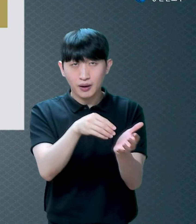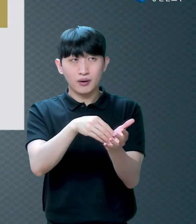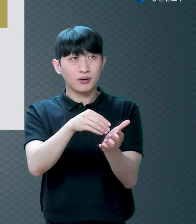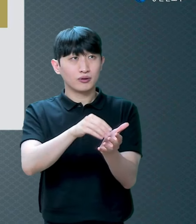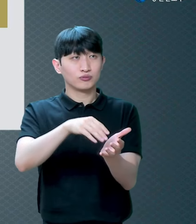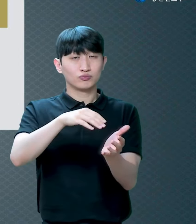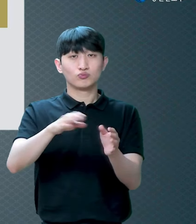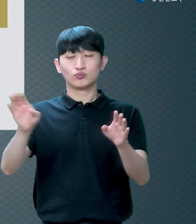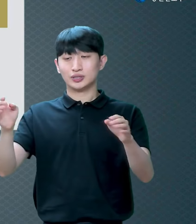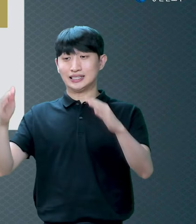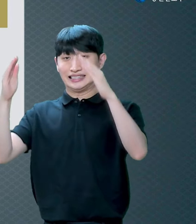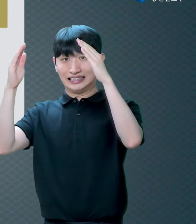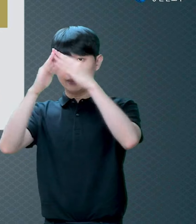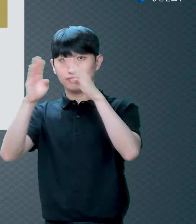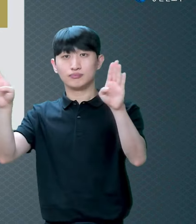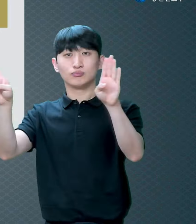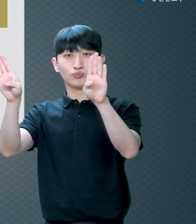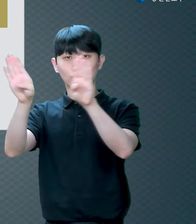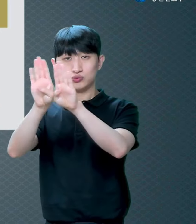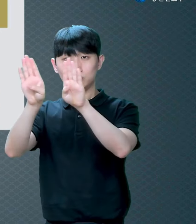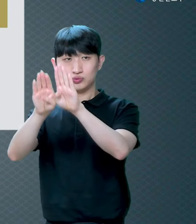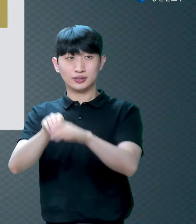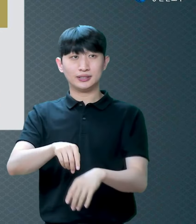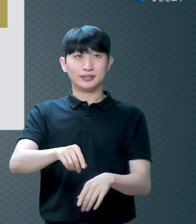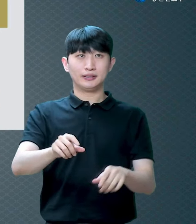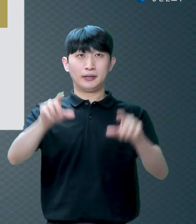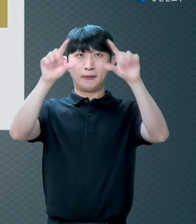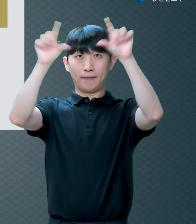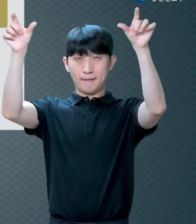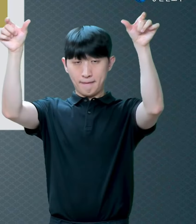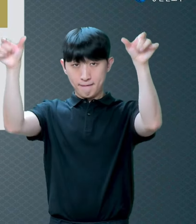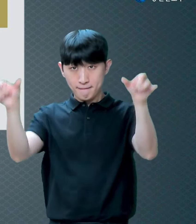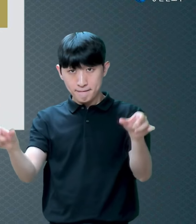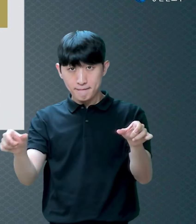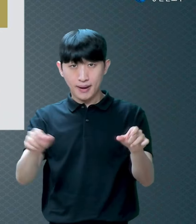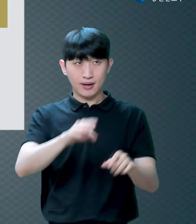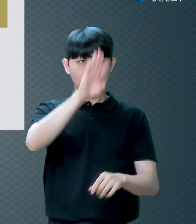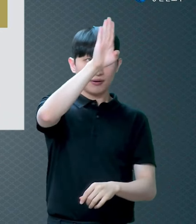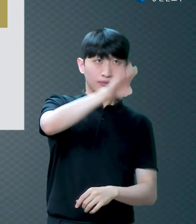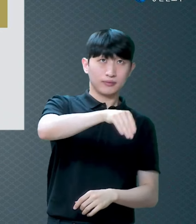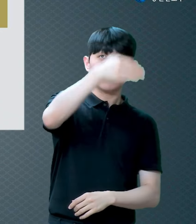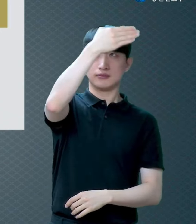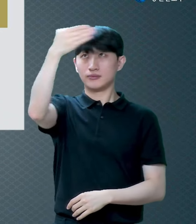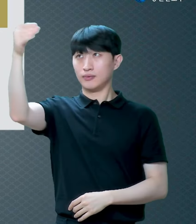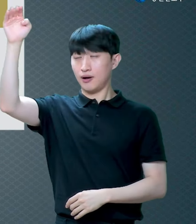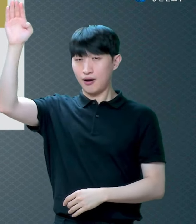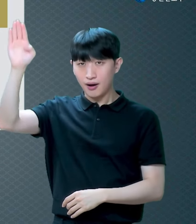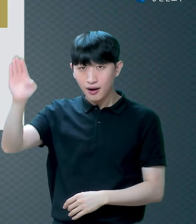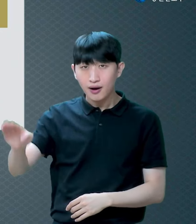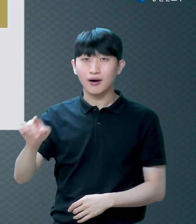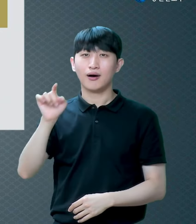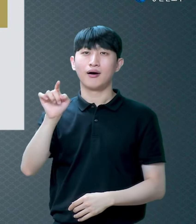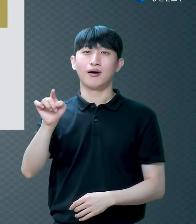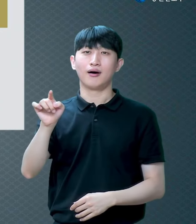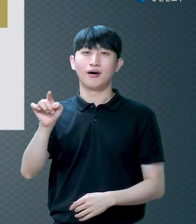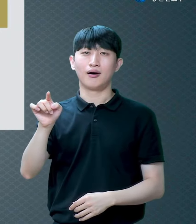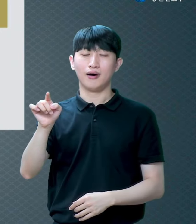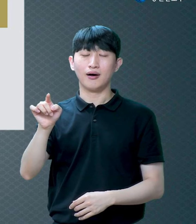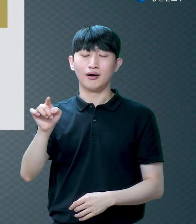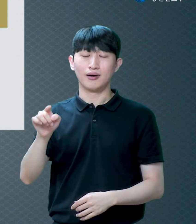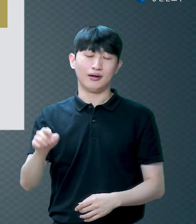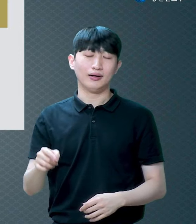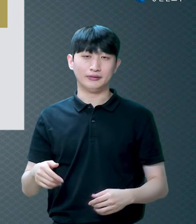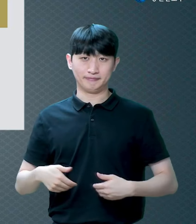설주와 임방에다가 발라요 피를 문 좌우 기둥 그리고 임방에다가